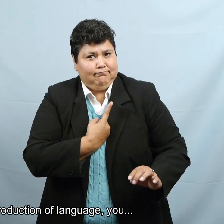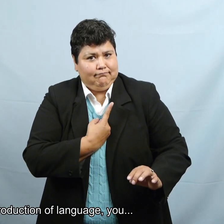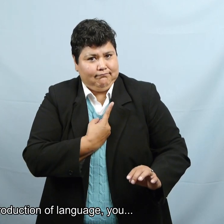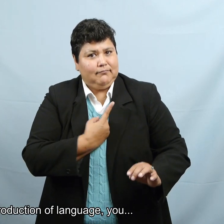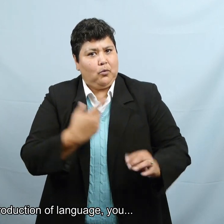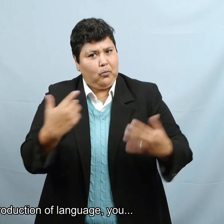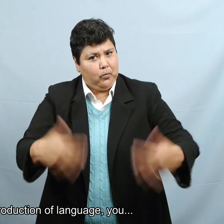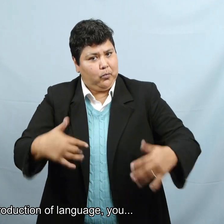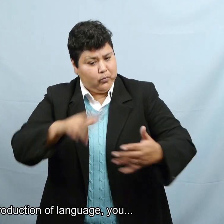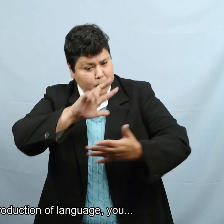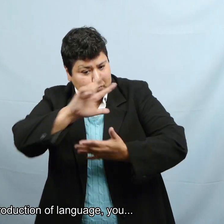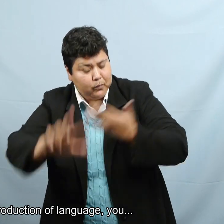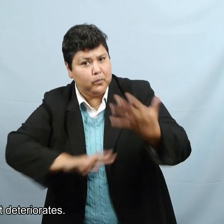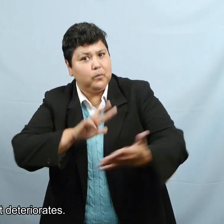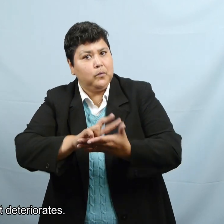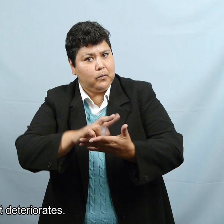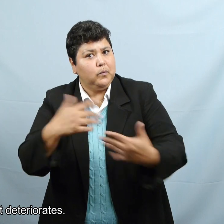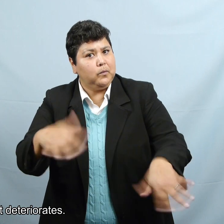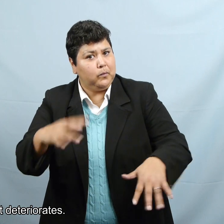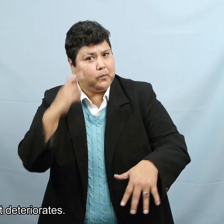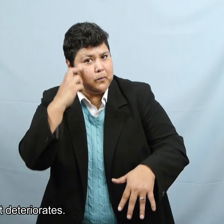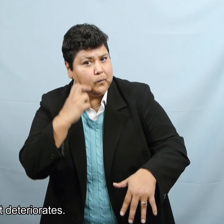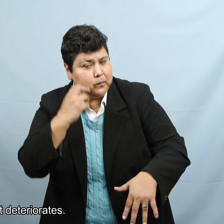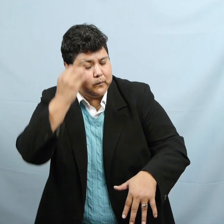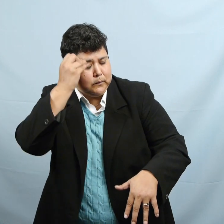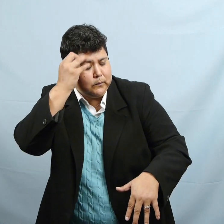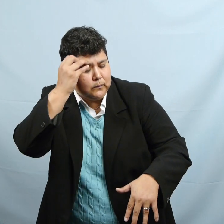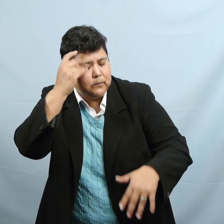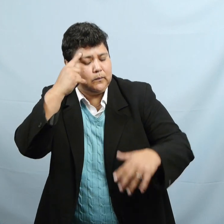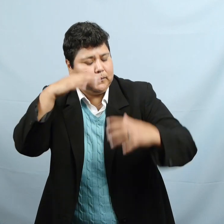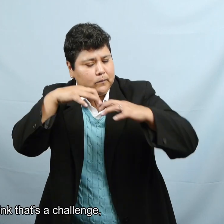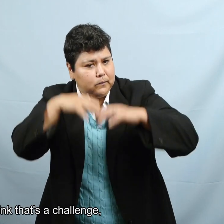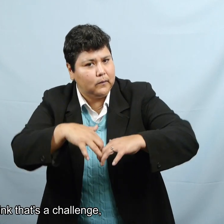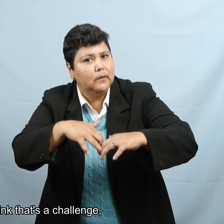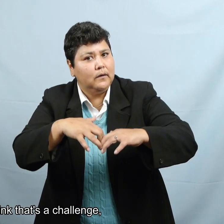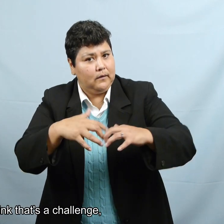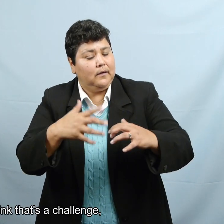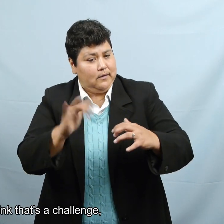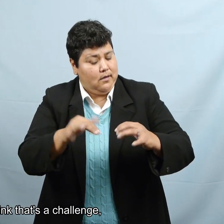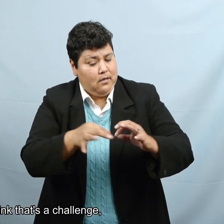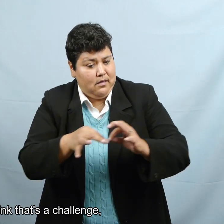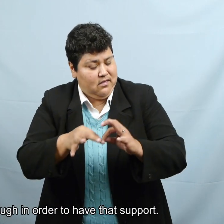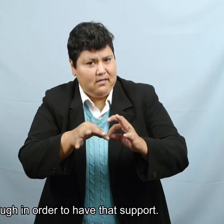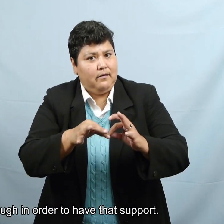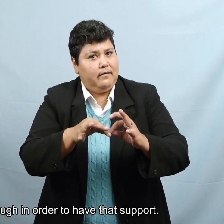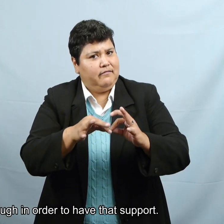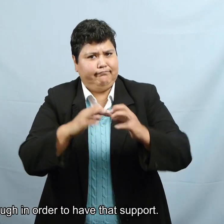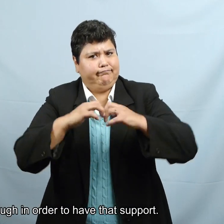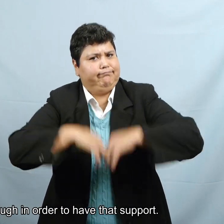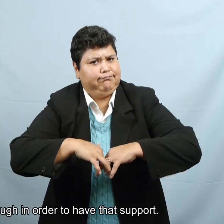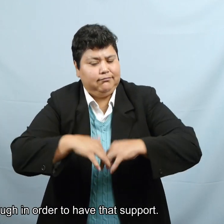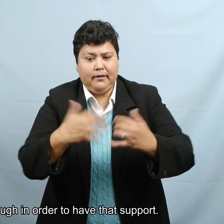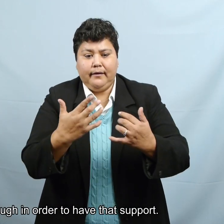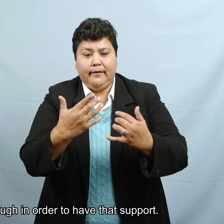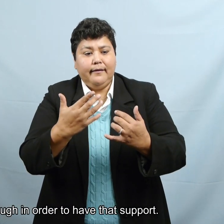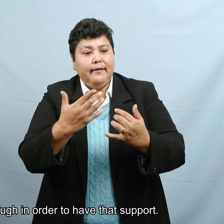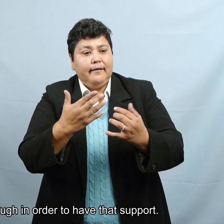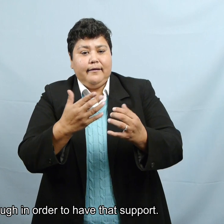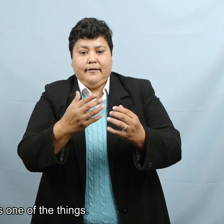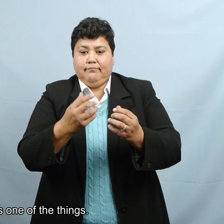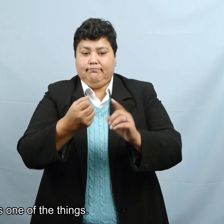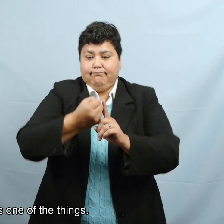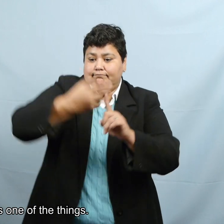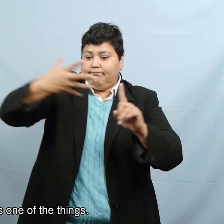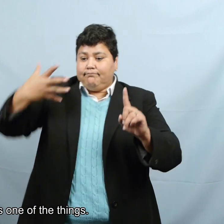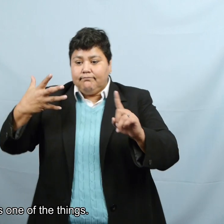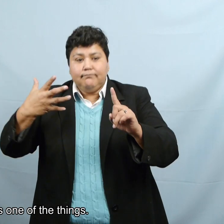del lenguaje uno disminuya. Y eso yo considero que es un reto. El hecho de que no hay suficientes para tener ese apoyo.